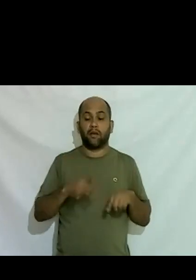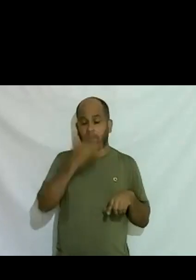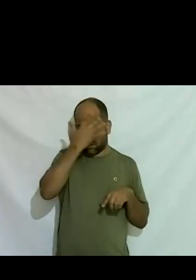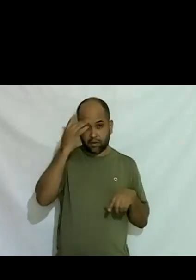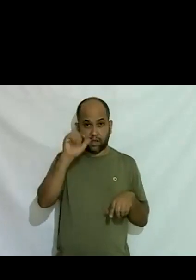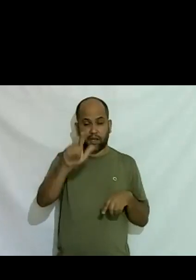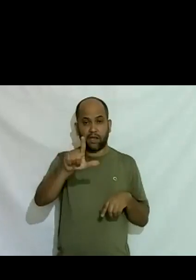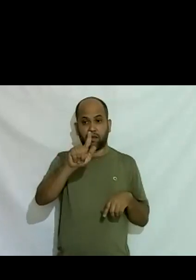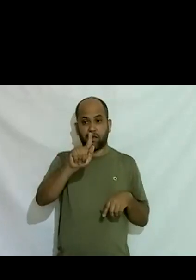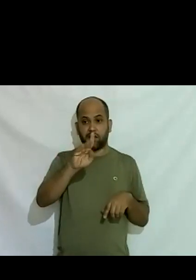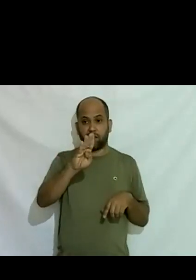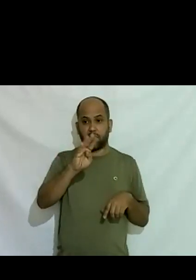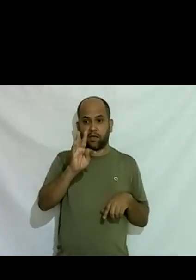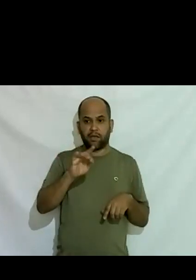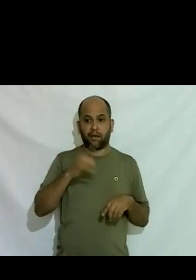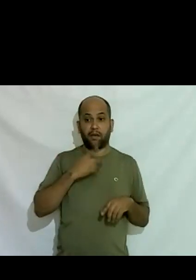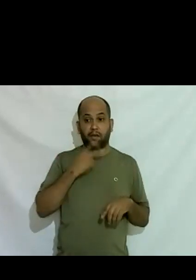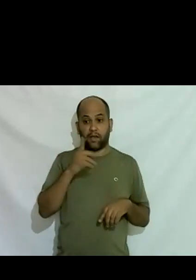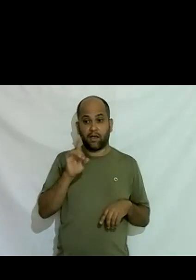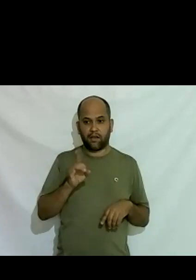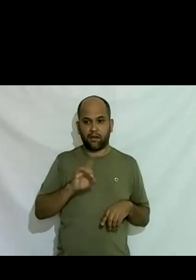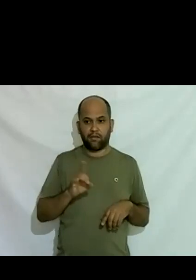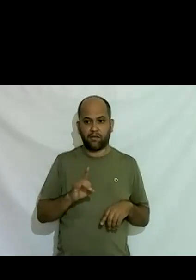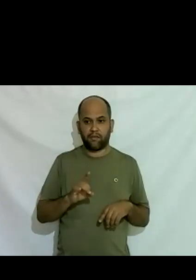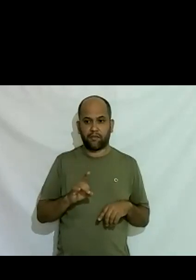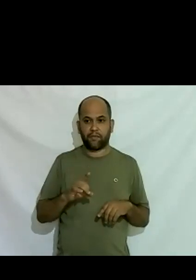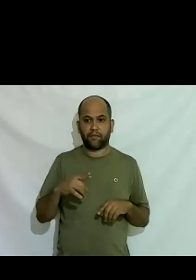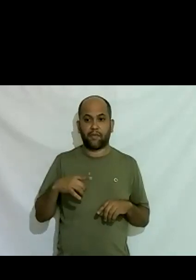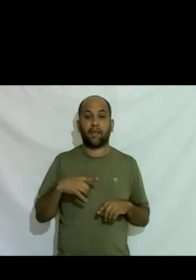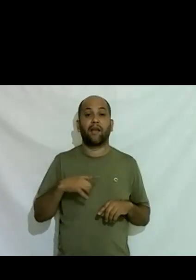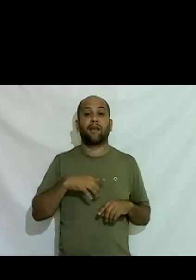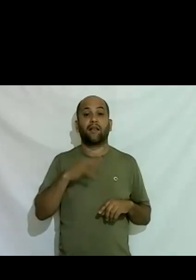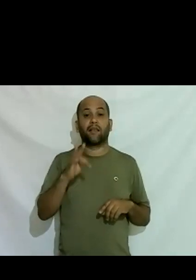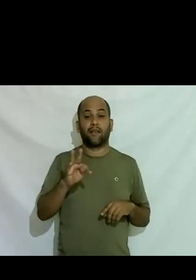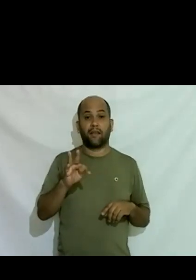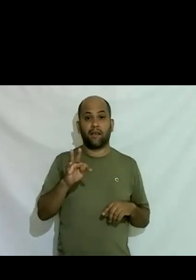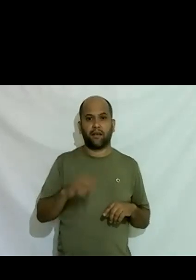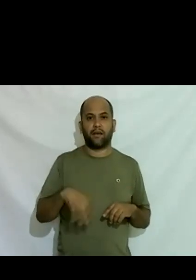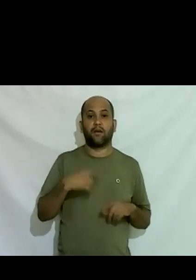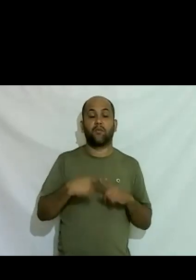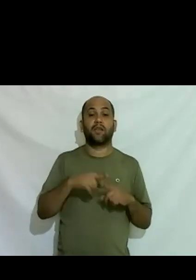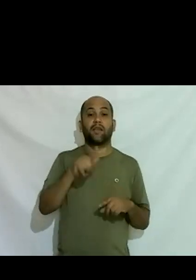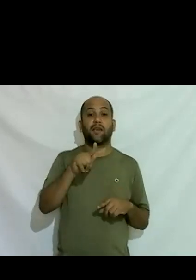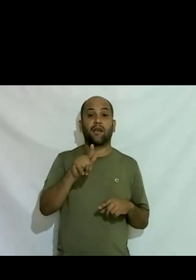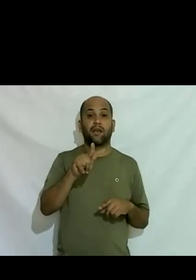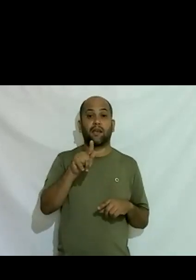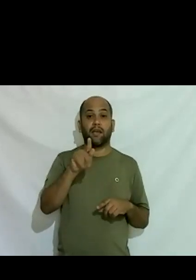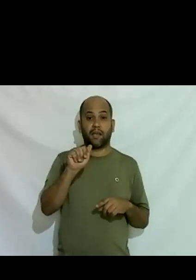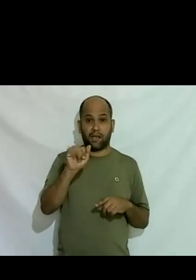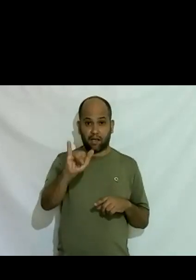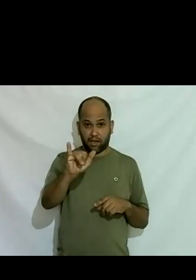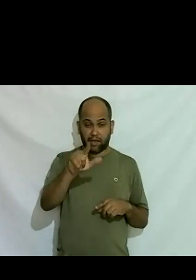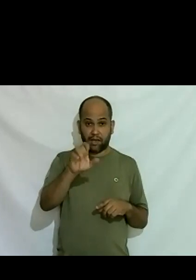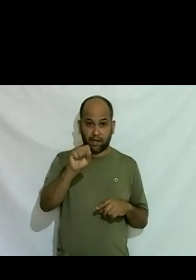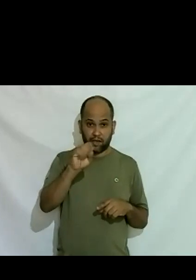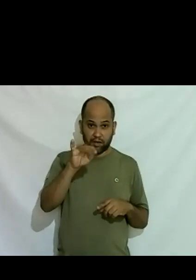e eu disse não é ter porque gay e léssica consegue arrumar emprego basta não contar que é gay e léssica trans ou fica